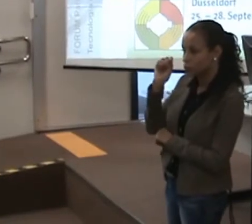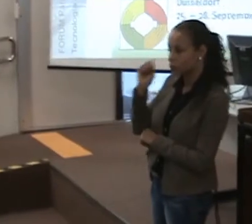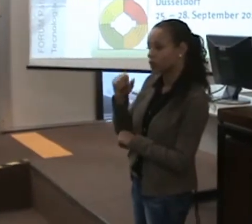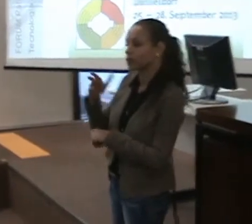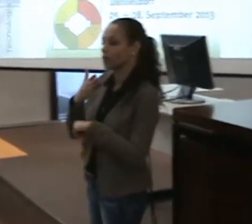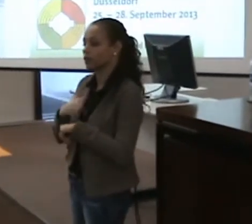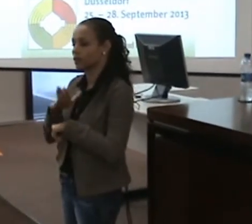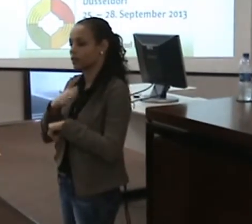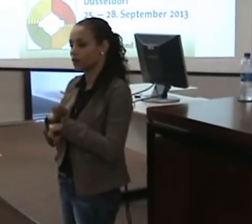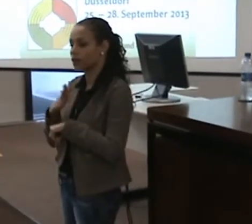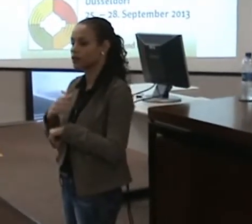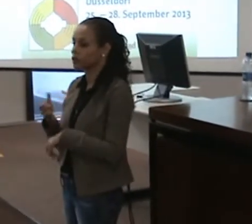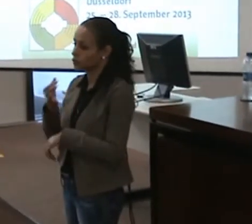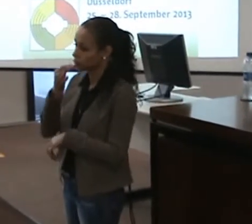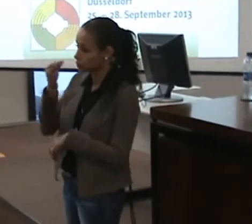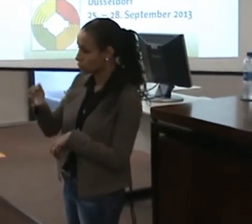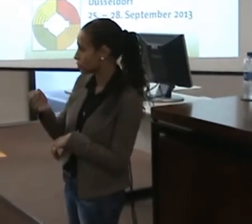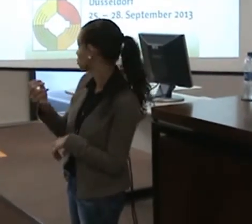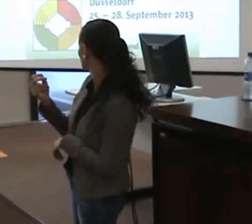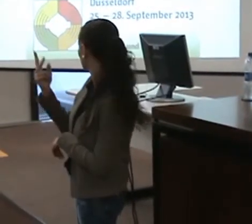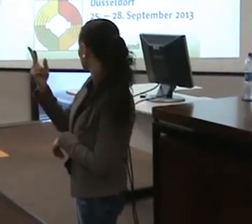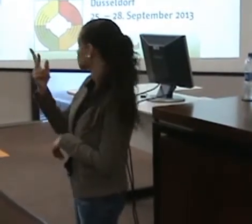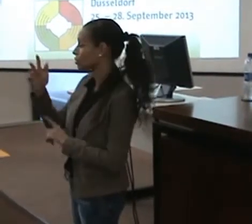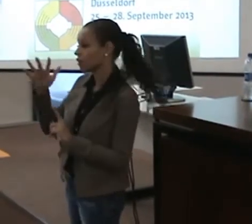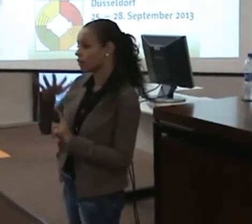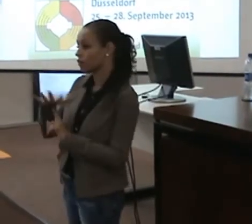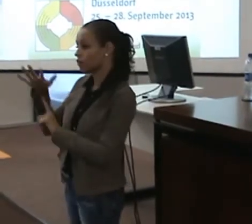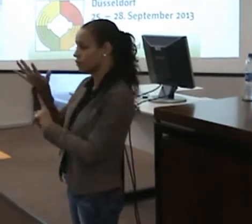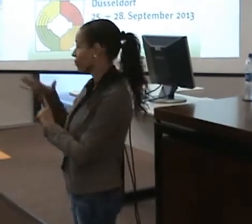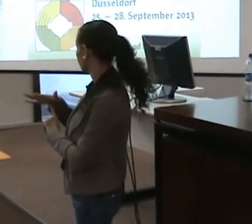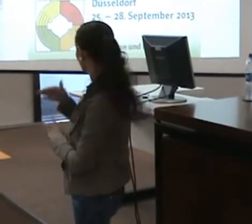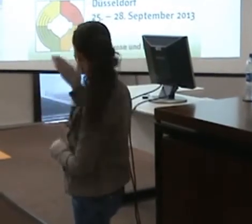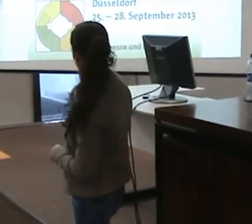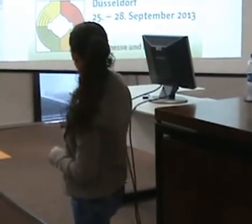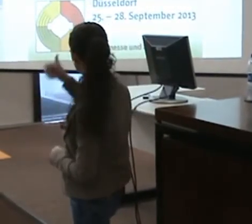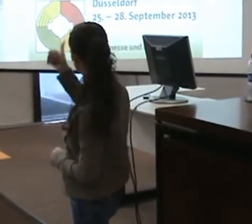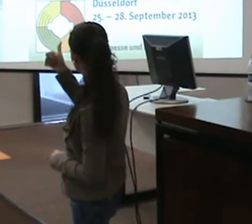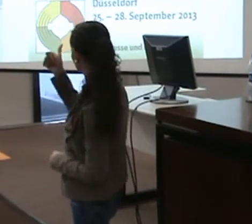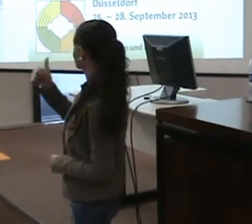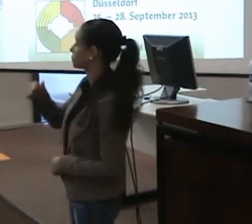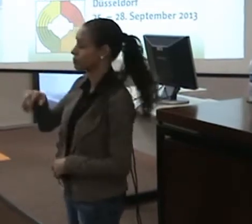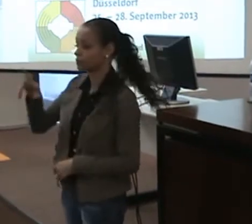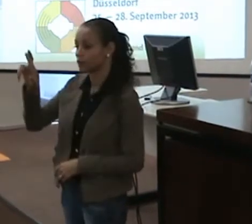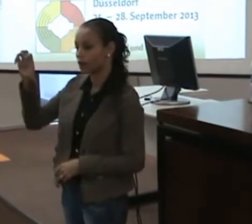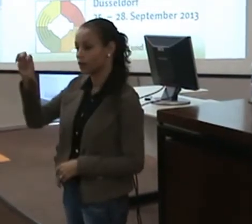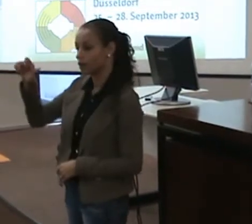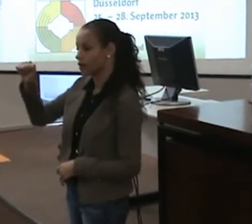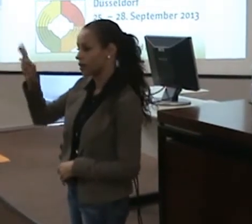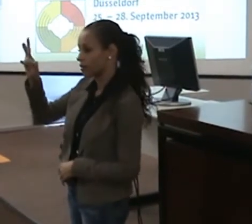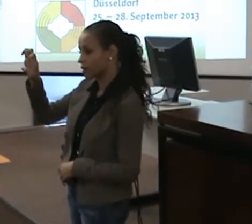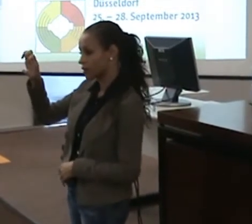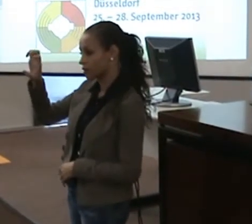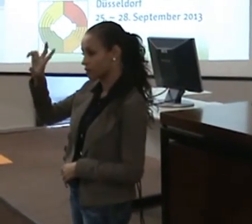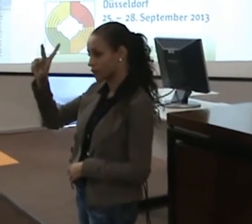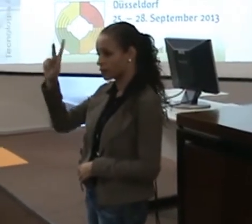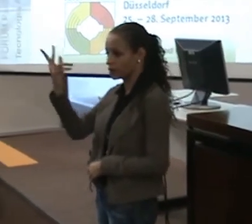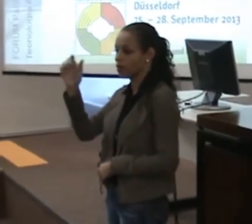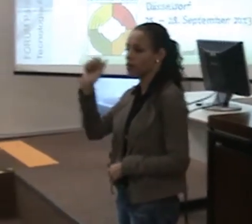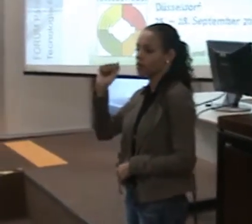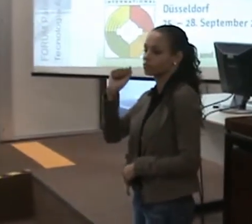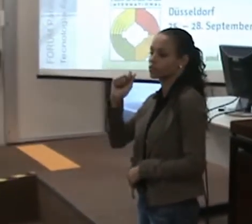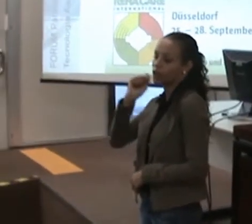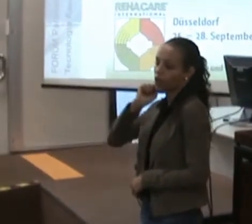prática. Então, eu sugiro duas feiras. A feira da Reatec, que acontece em abril desse ano,